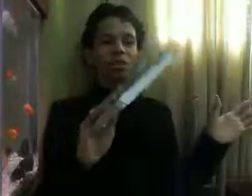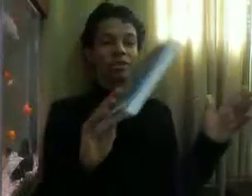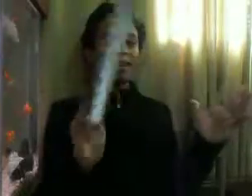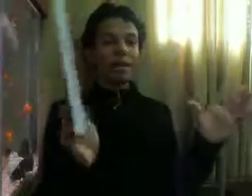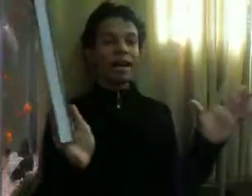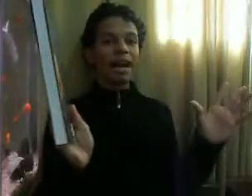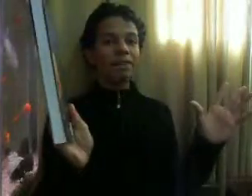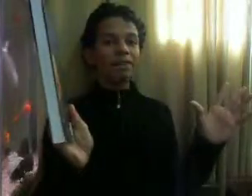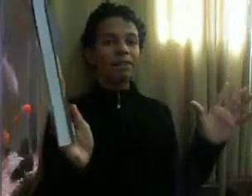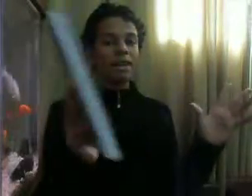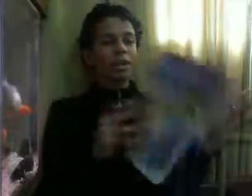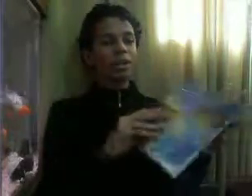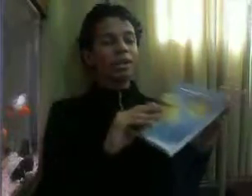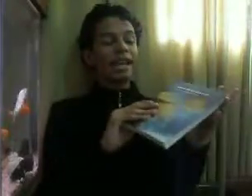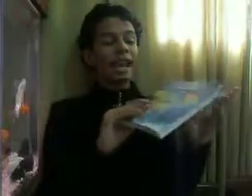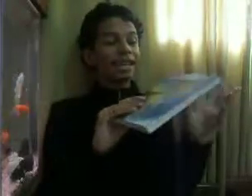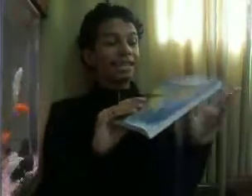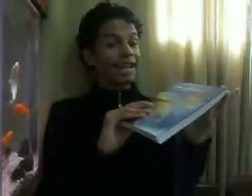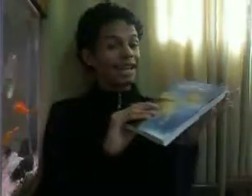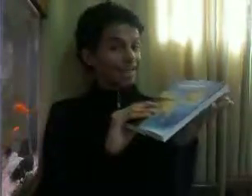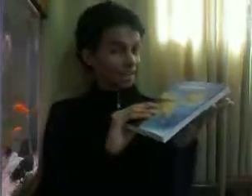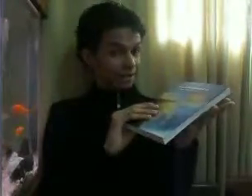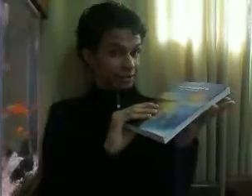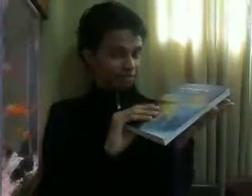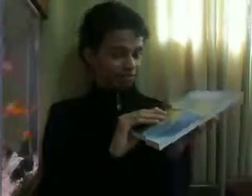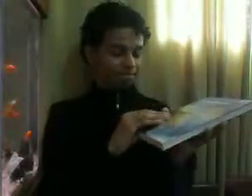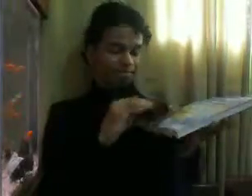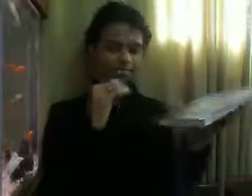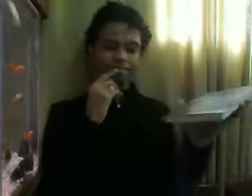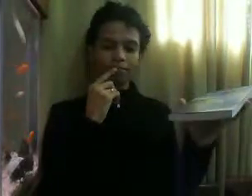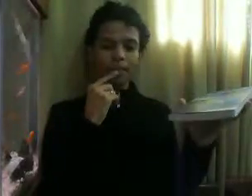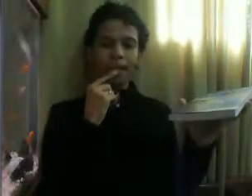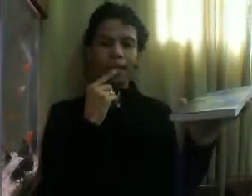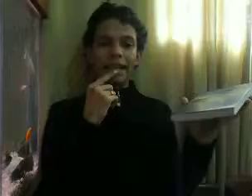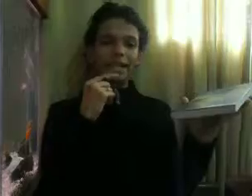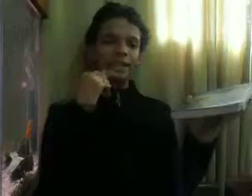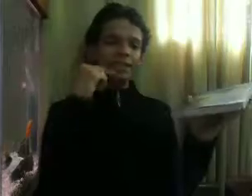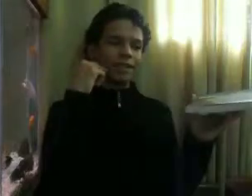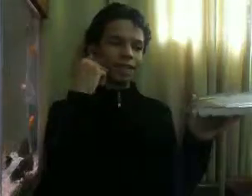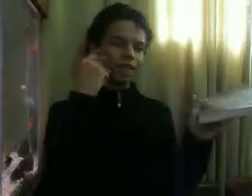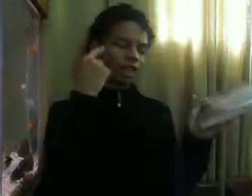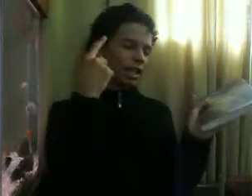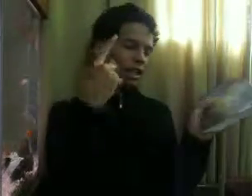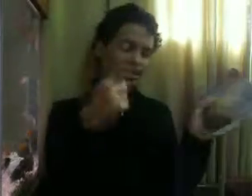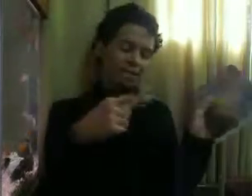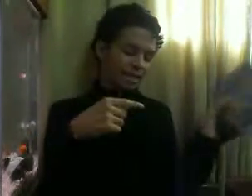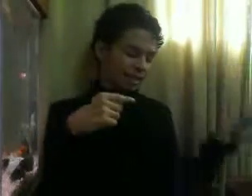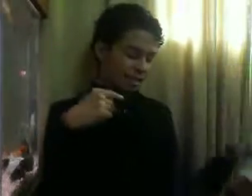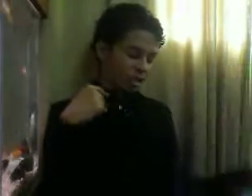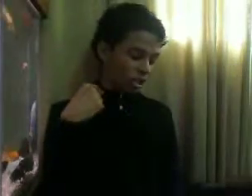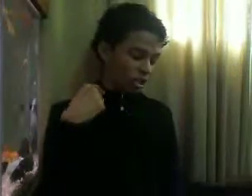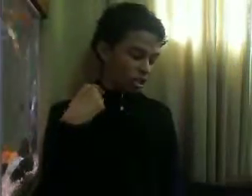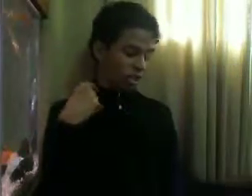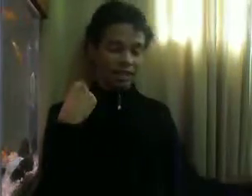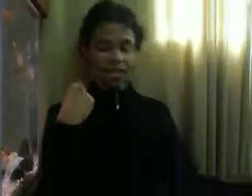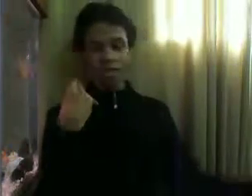Malu se separaram Porque ela traía ele Então ele vai falando de que ele não merecia nada disso De que ele estava